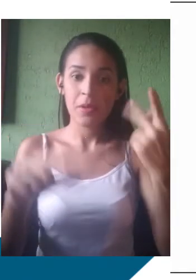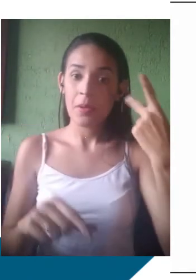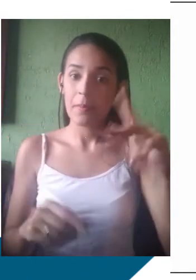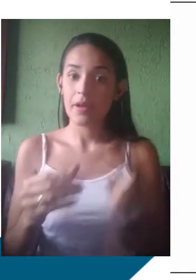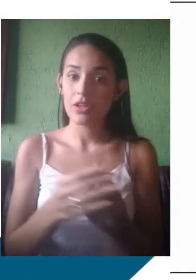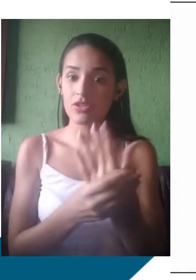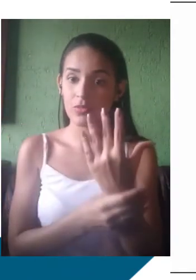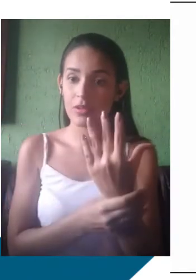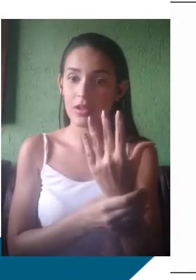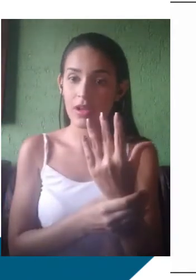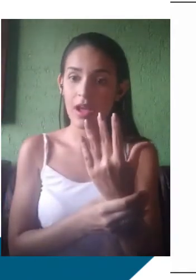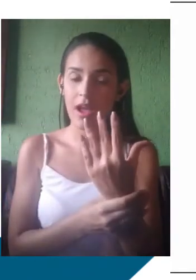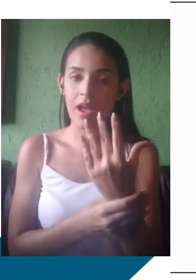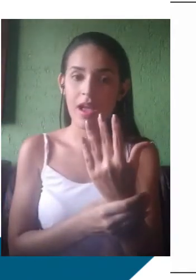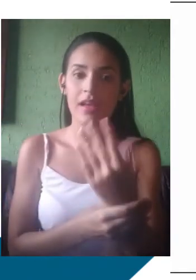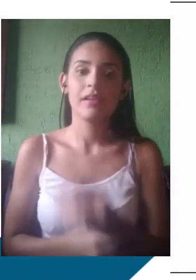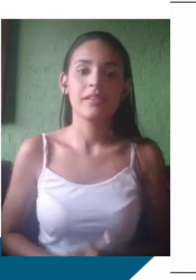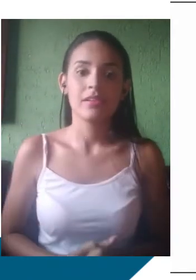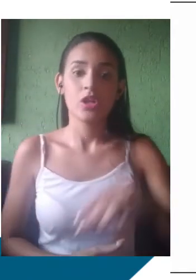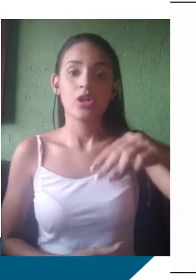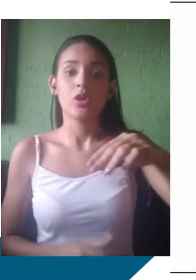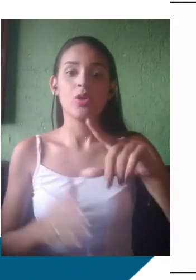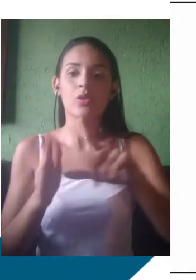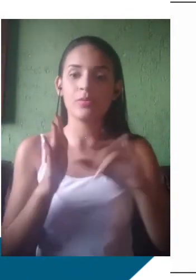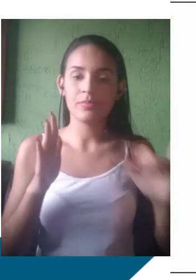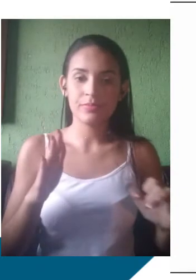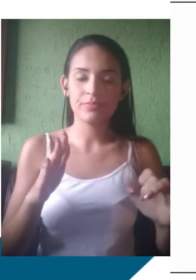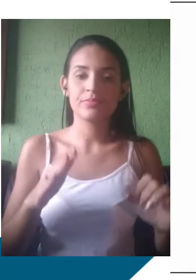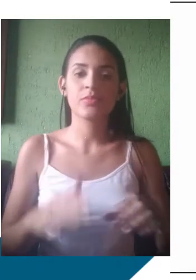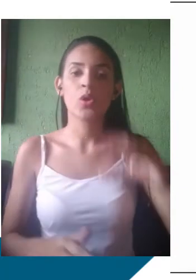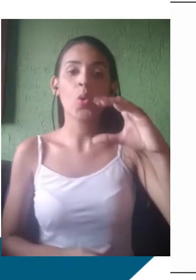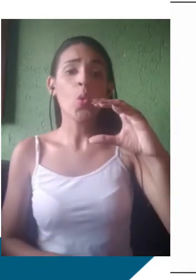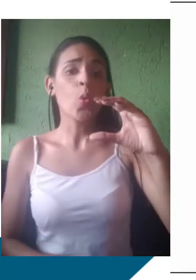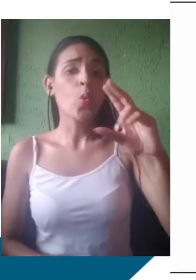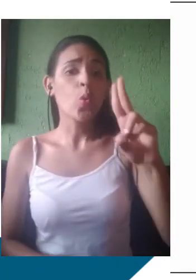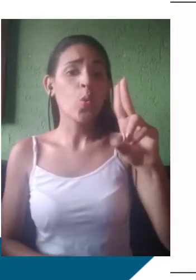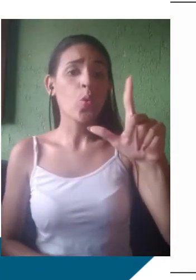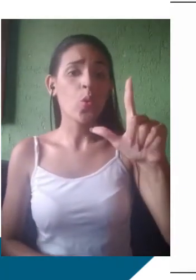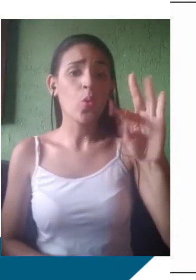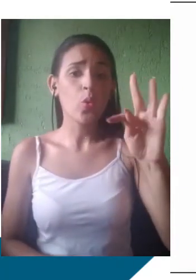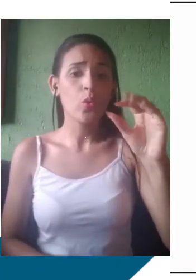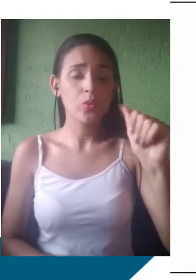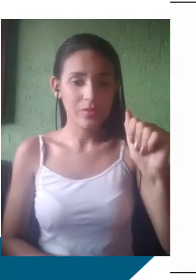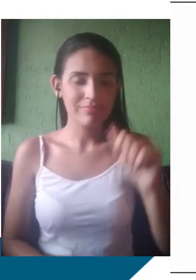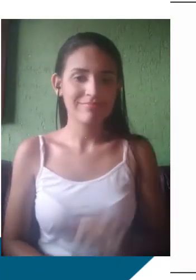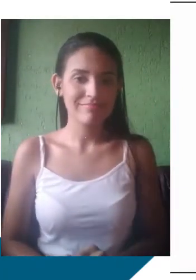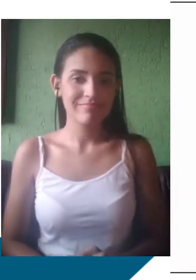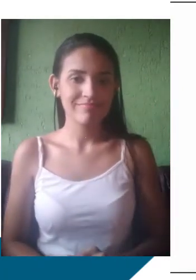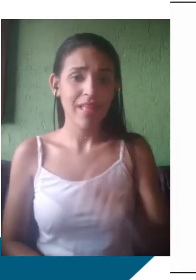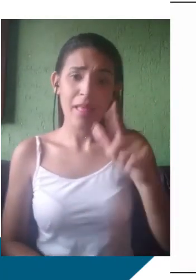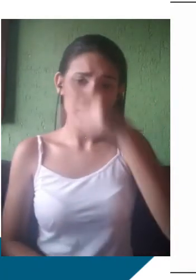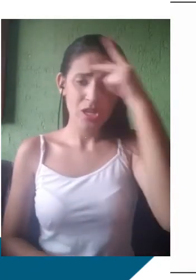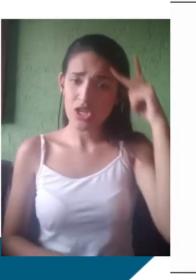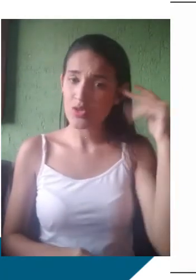culta diz respeito à variedade utilizada pelas pessoas que têm mais proximidade com a modalidade escrita e, portanto, possuem uma fala